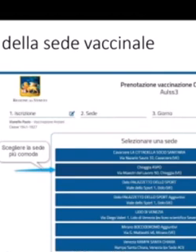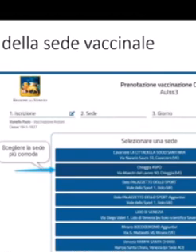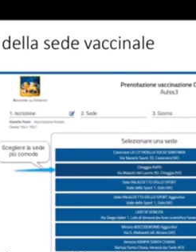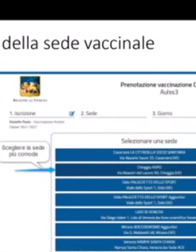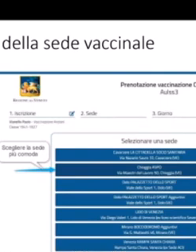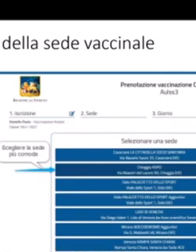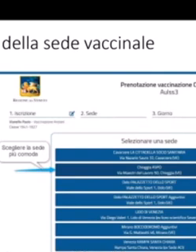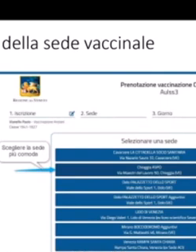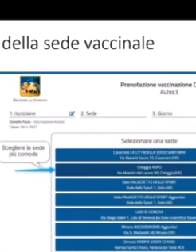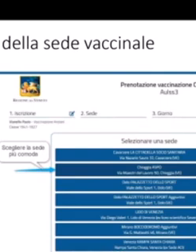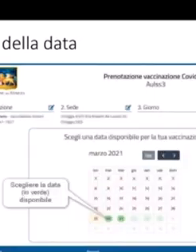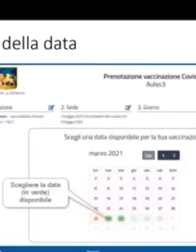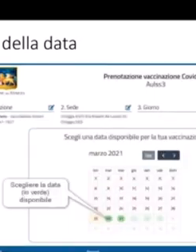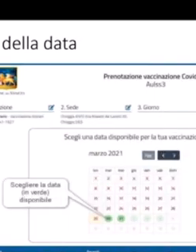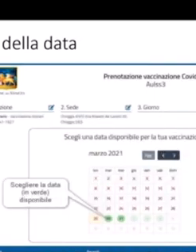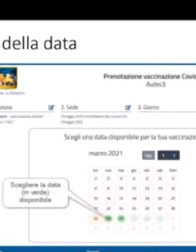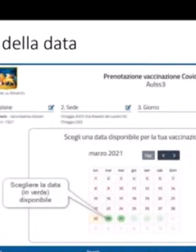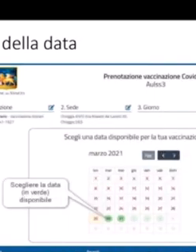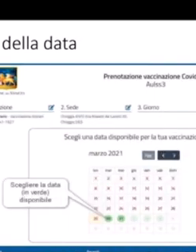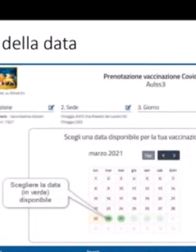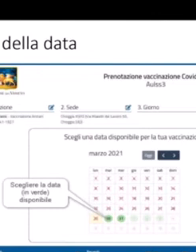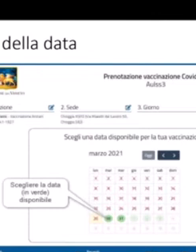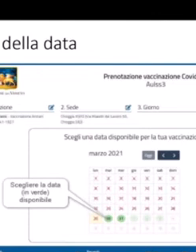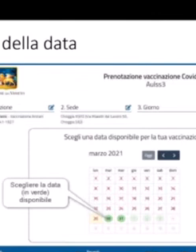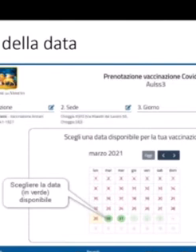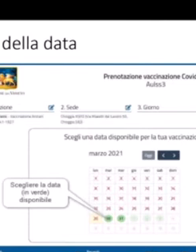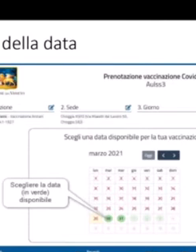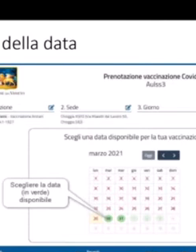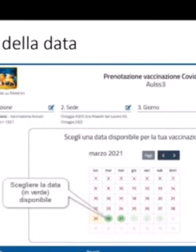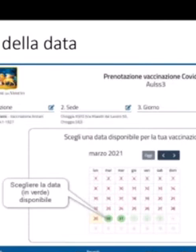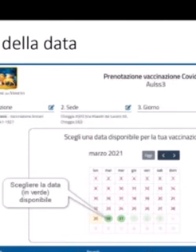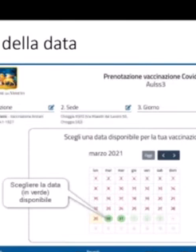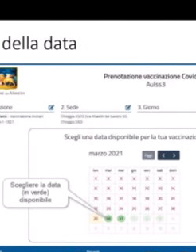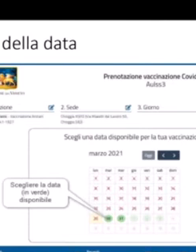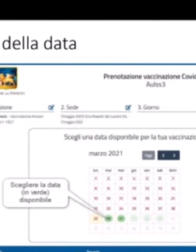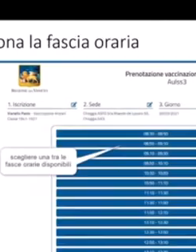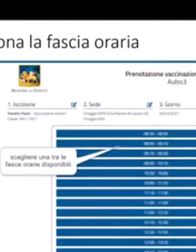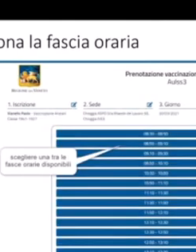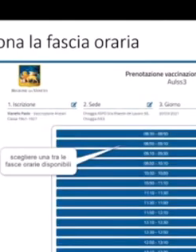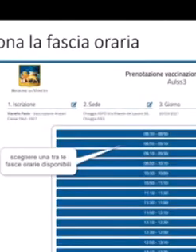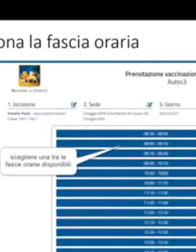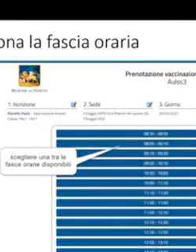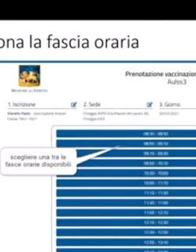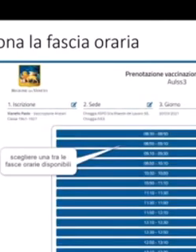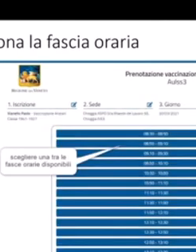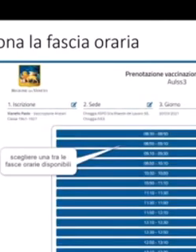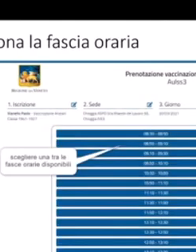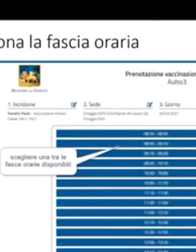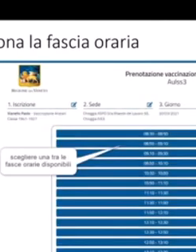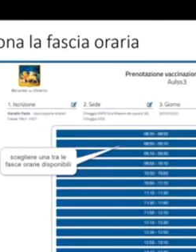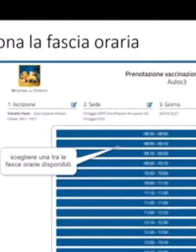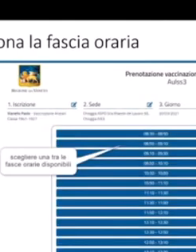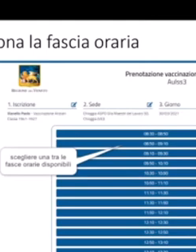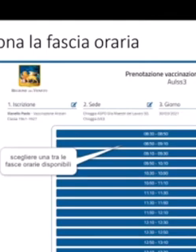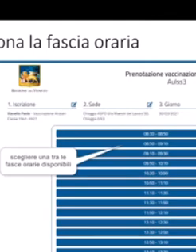per questo dato che racconta anche di un tam-tam social nell'esibire il posto prenotato. Di adolescenti che con sveglia alla mano hanno dimostrato come